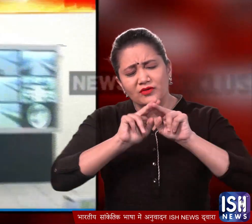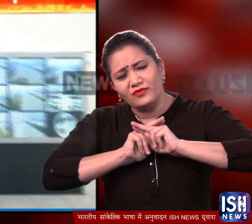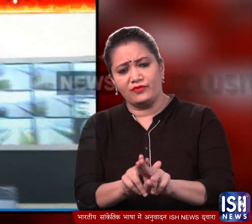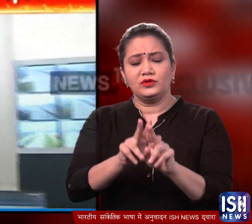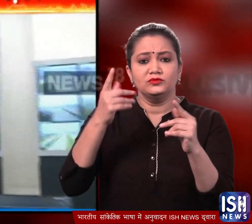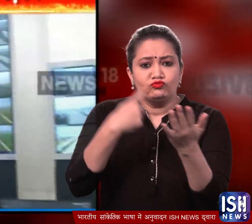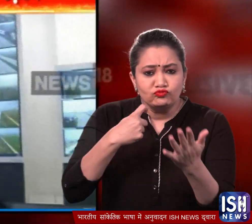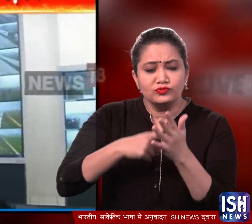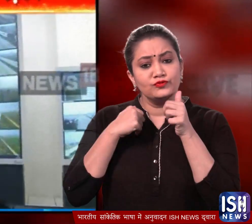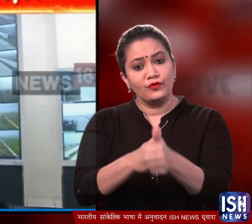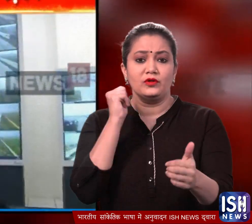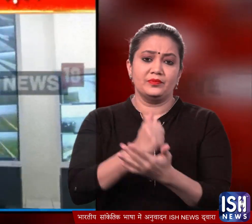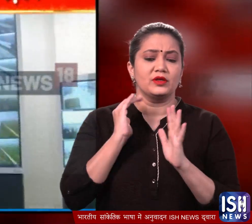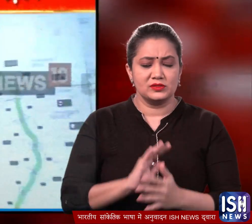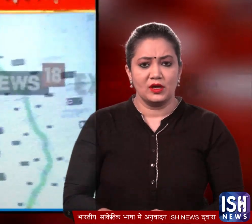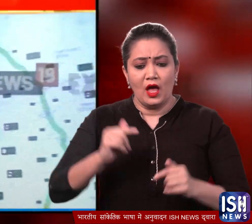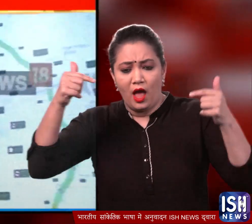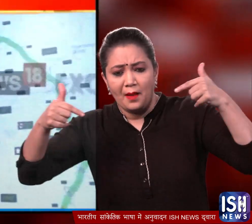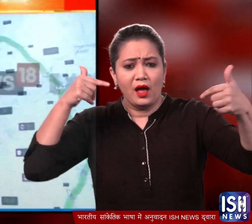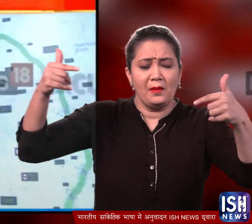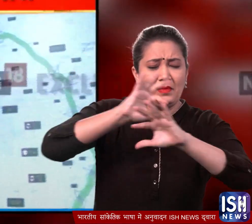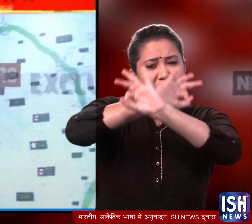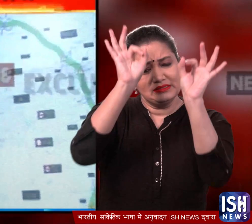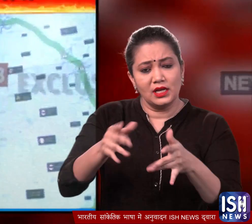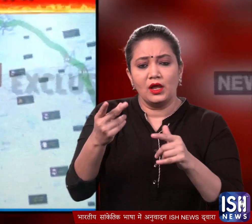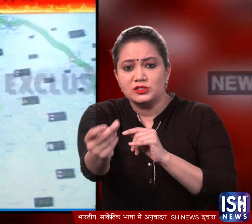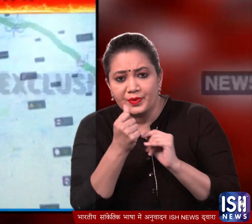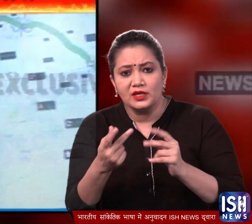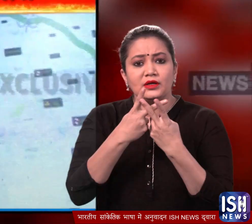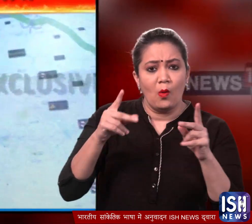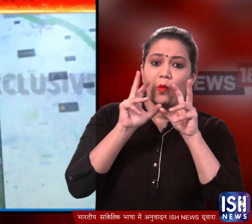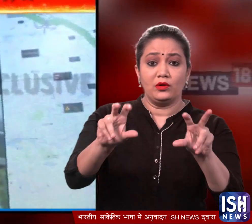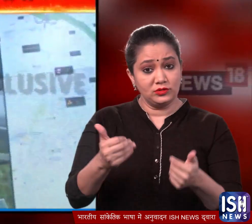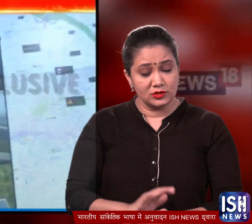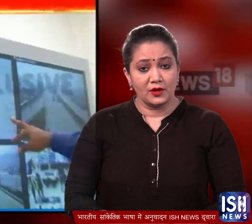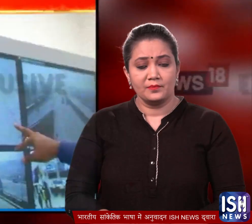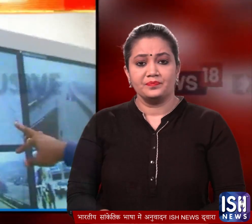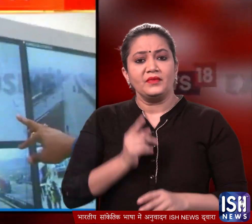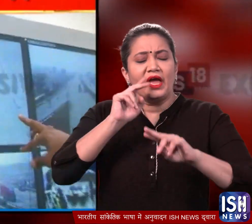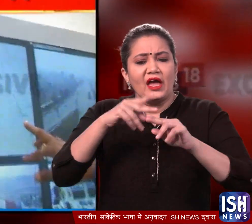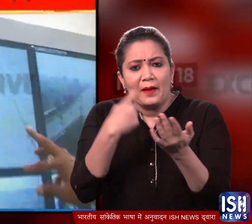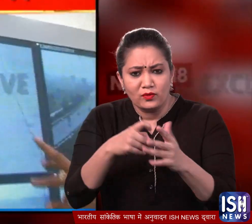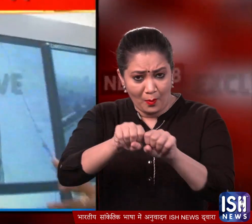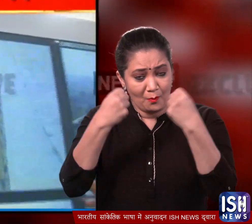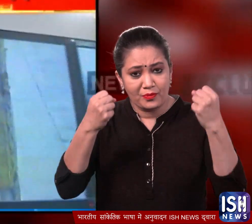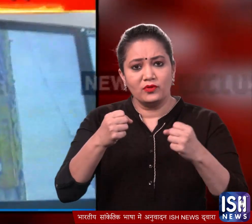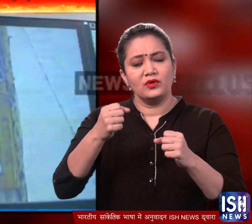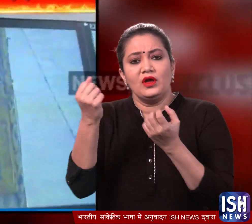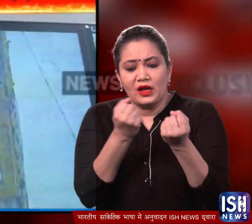ट्राफिक नियमों का पालन करवाने में आसानी होगी क्योंकि कैमरों की मदद से गाड़ियों की स्पीड पर लगाम लगाई जा सकती है। यही नहीं अगर कोई नियम तोड़ता है तो उसकी